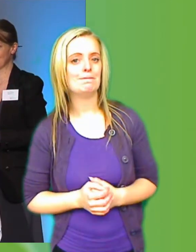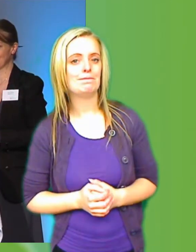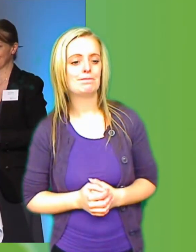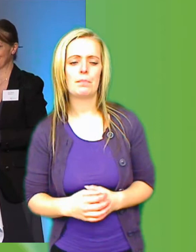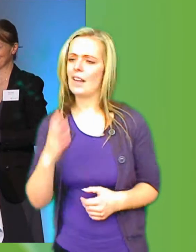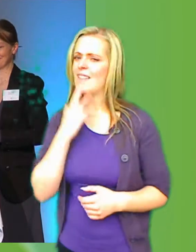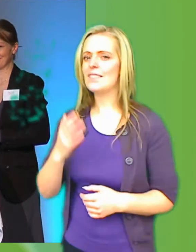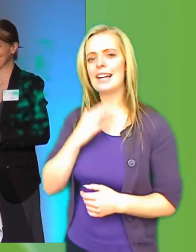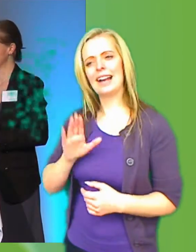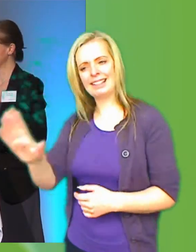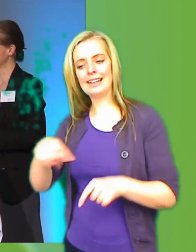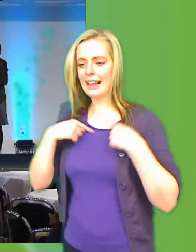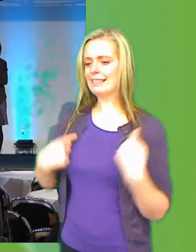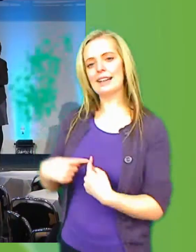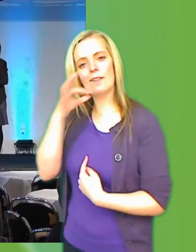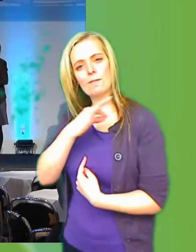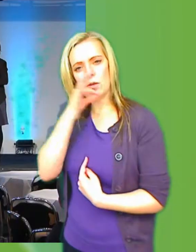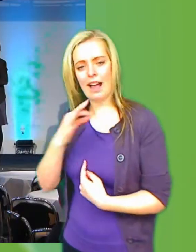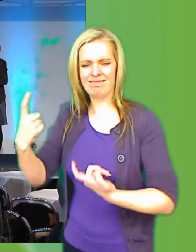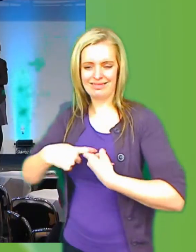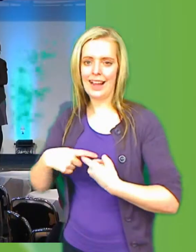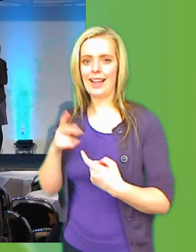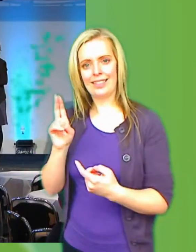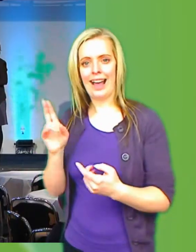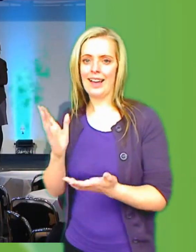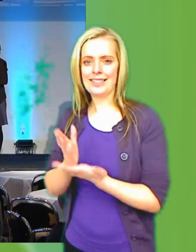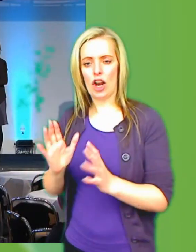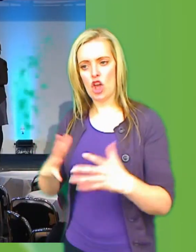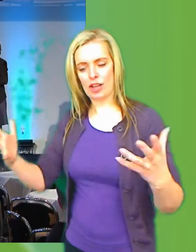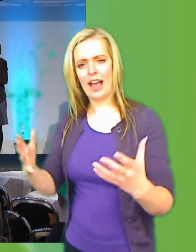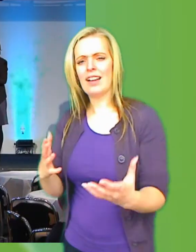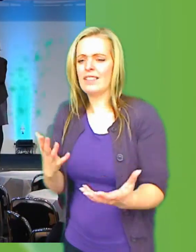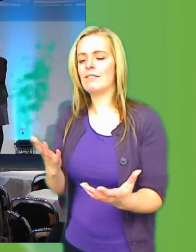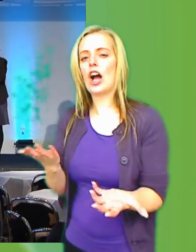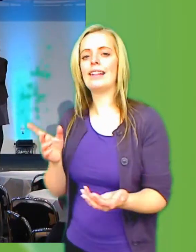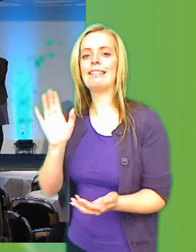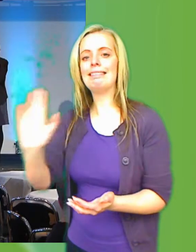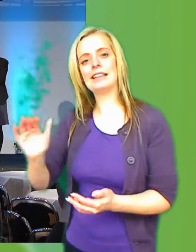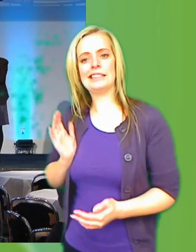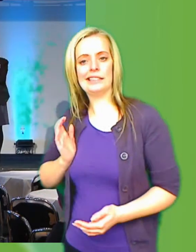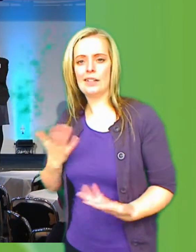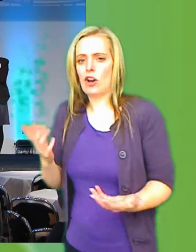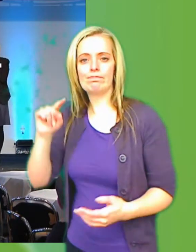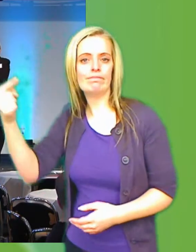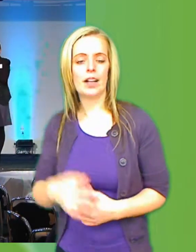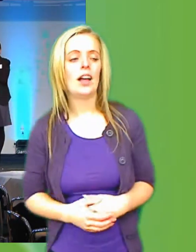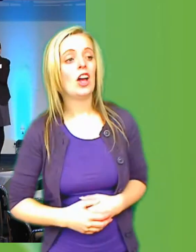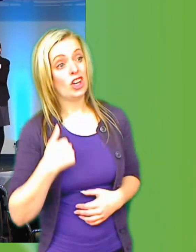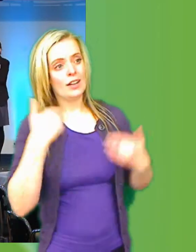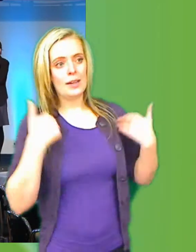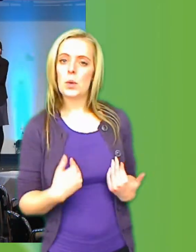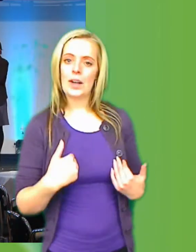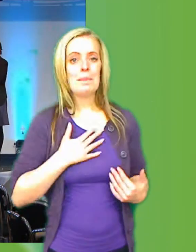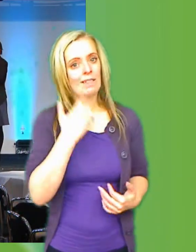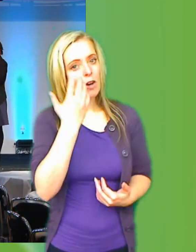Vilken är din hjärtefråga annars när det gäller att öka? Vilka brinner du mest för personligen? Personligen och i vardagen